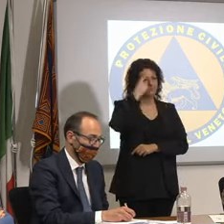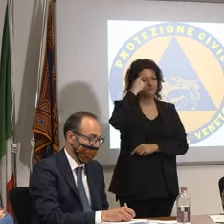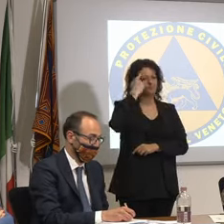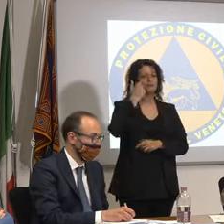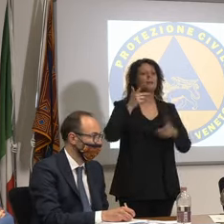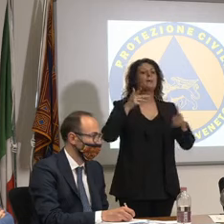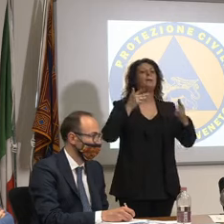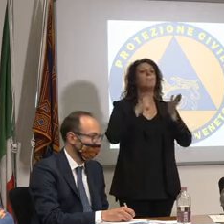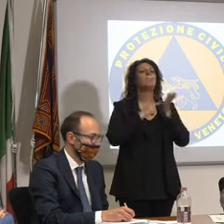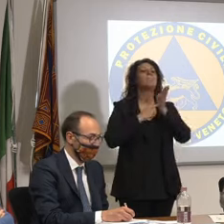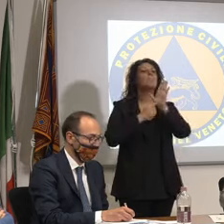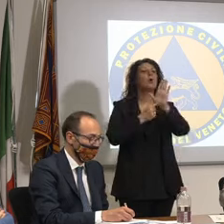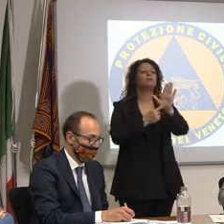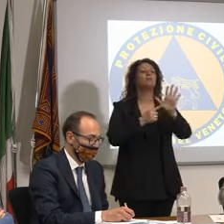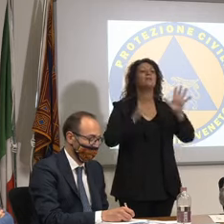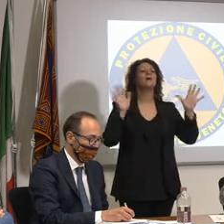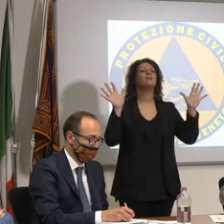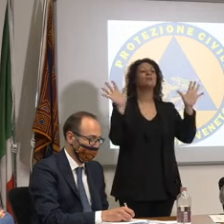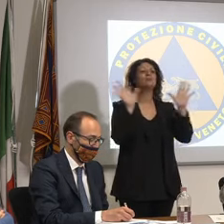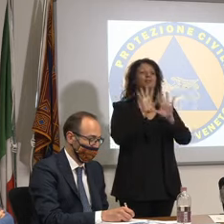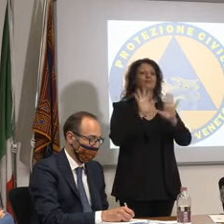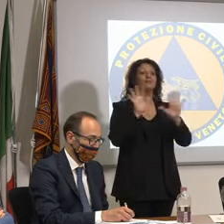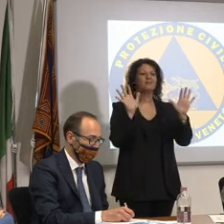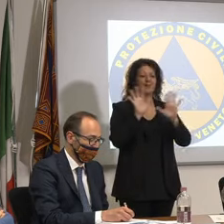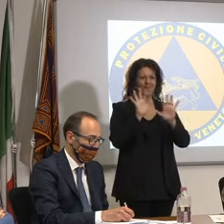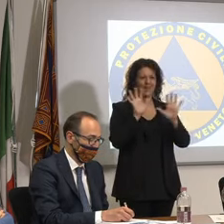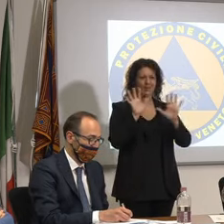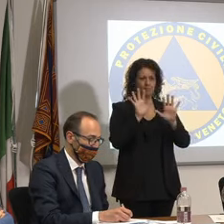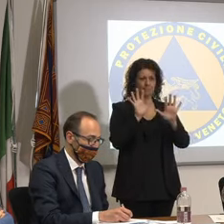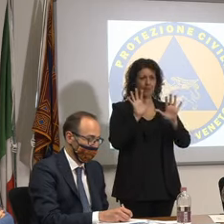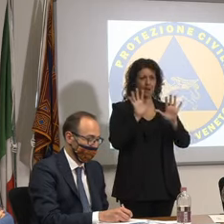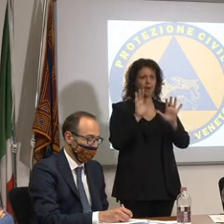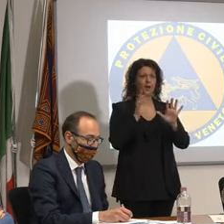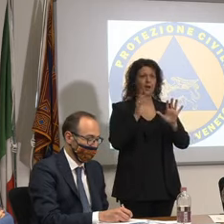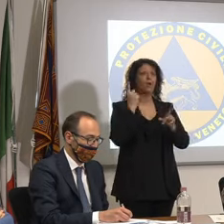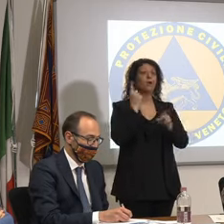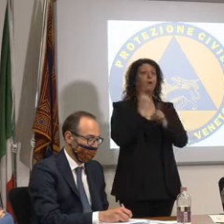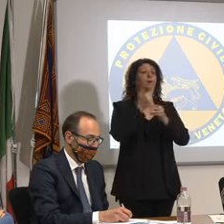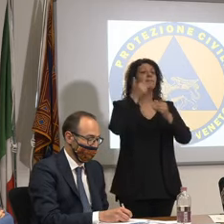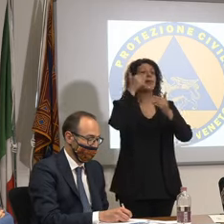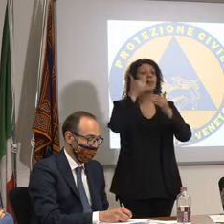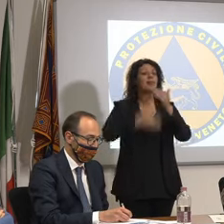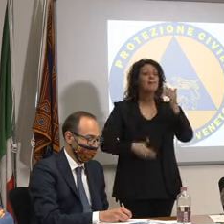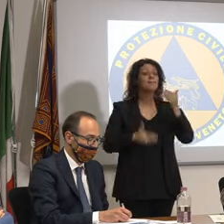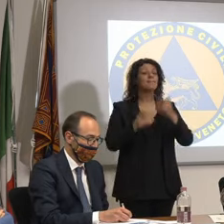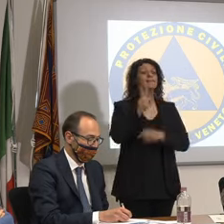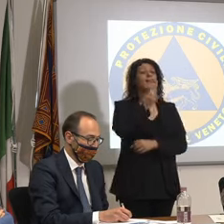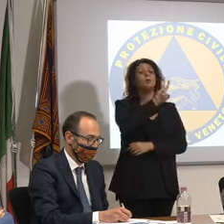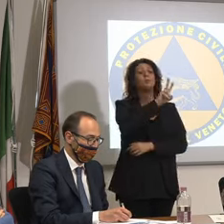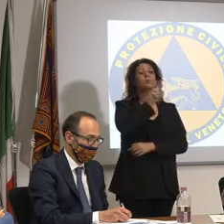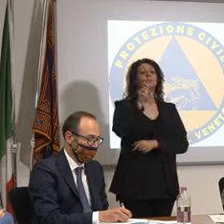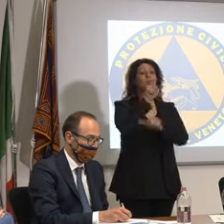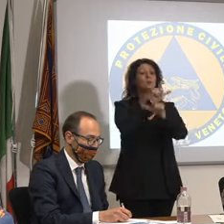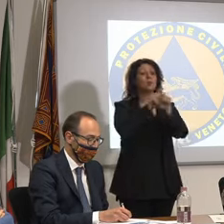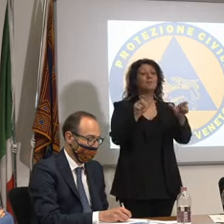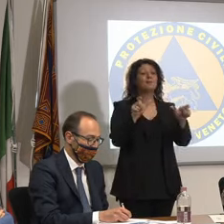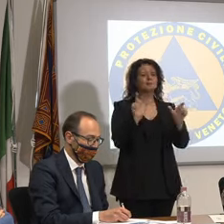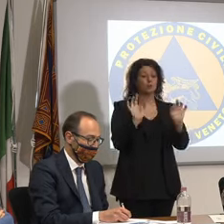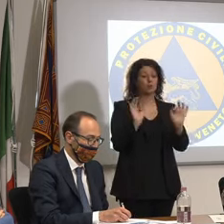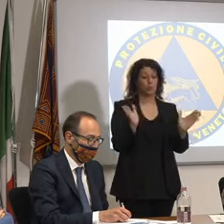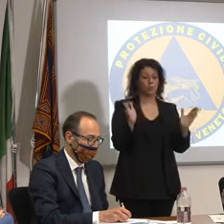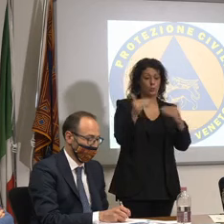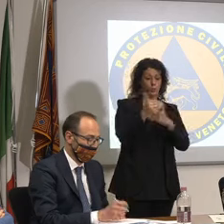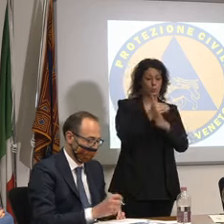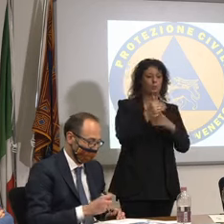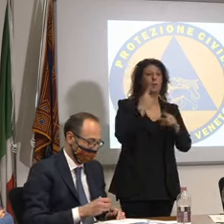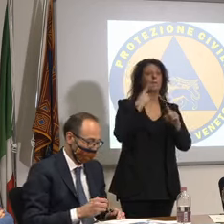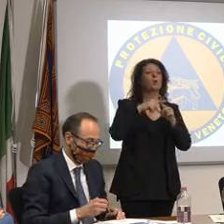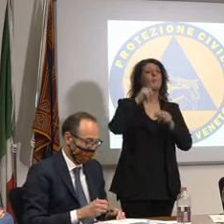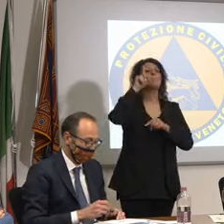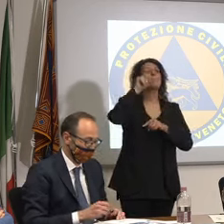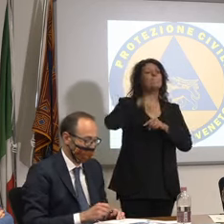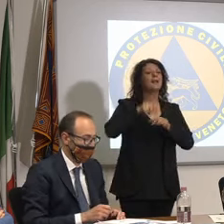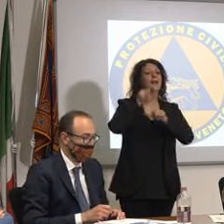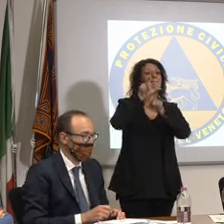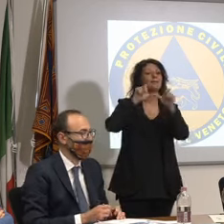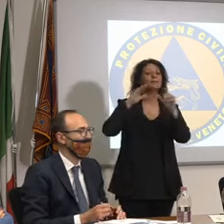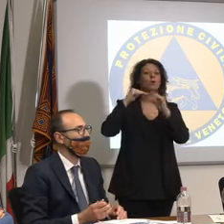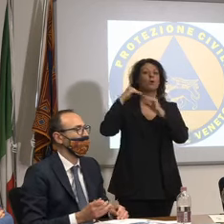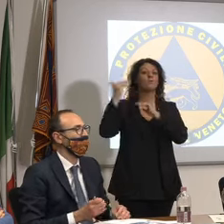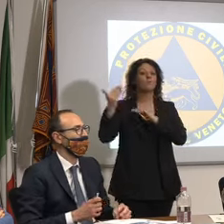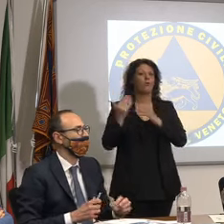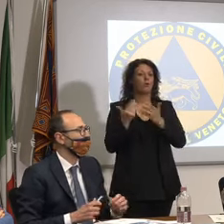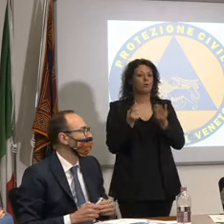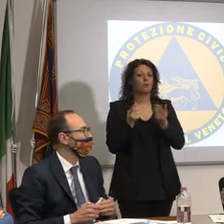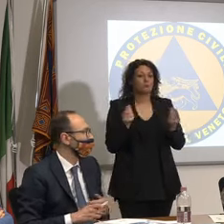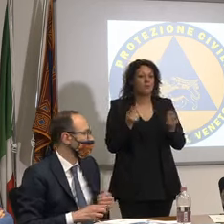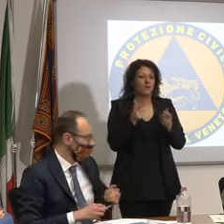persone 200 persone a chiuso e mille all'esterno capite che che mostra del cinema